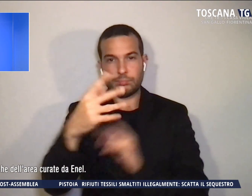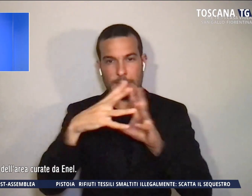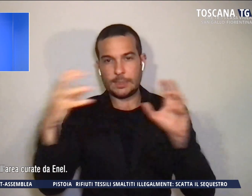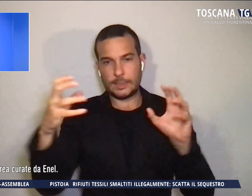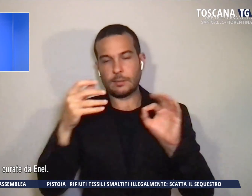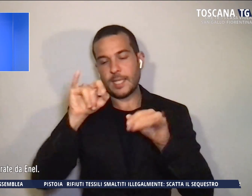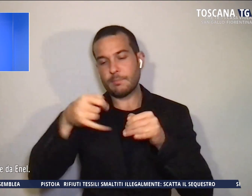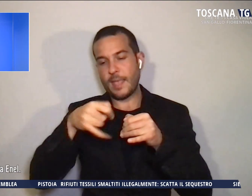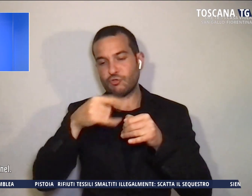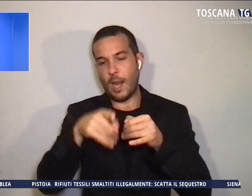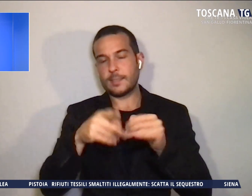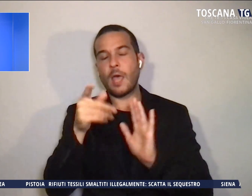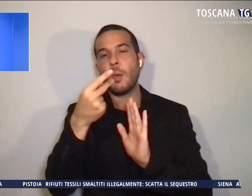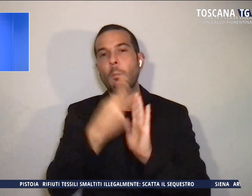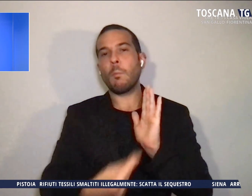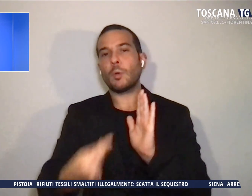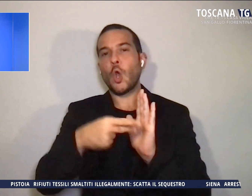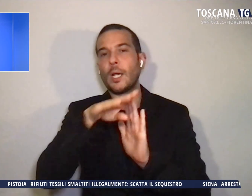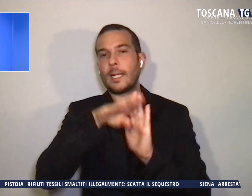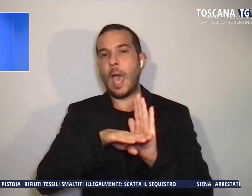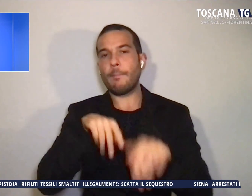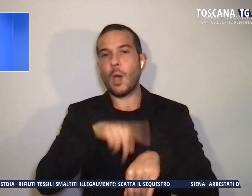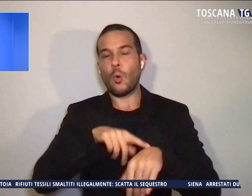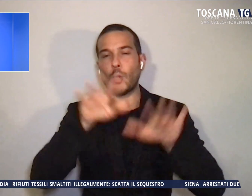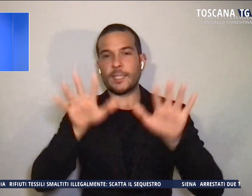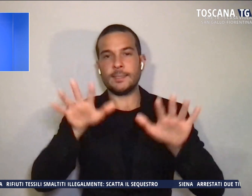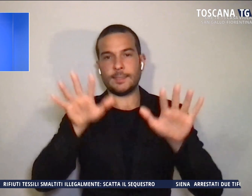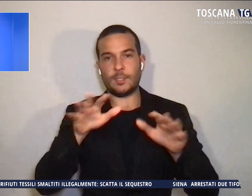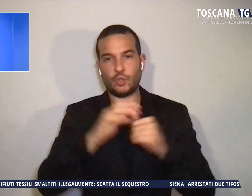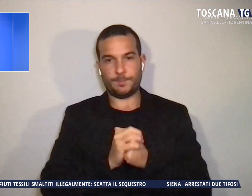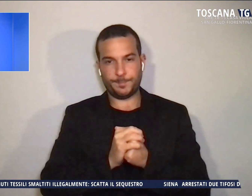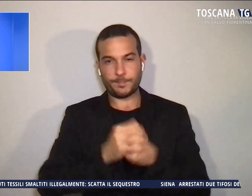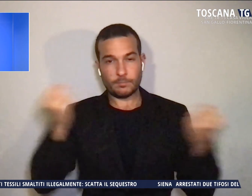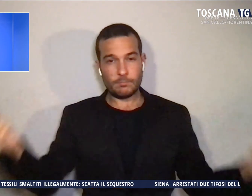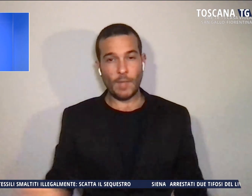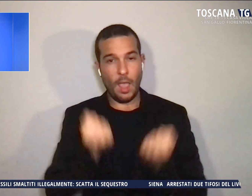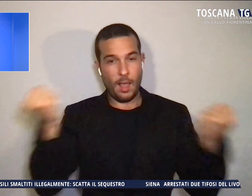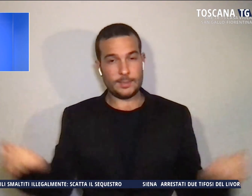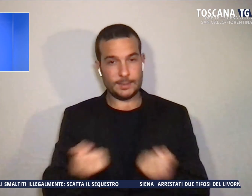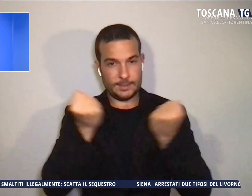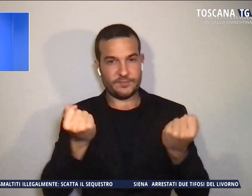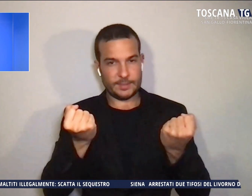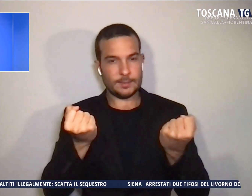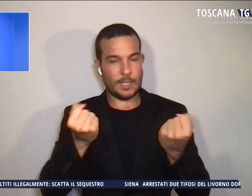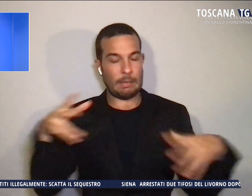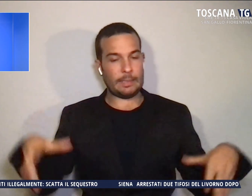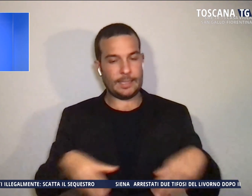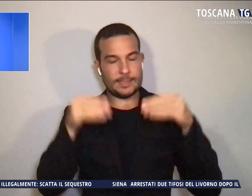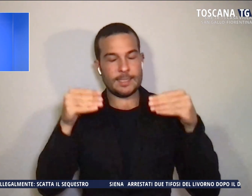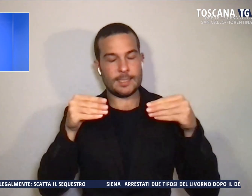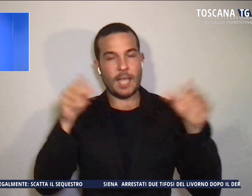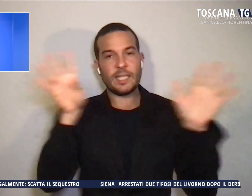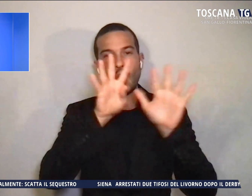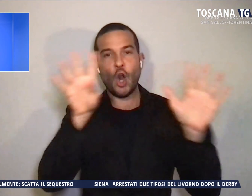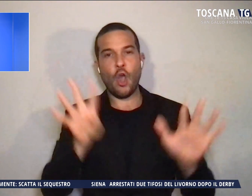programma alle ore 10. Le attività di demolizione sono iniziate nel novembre 2021